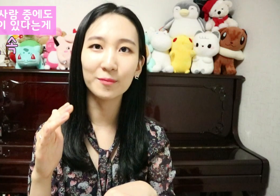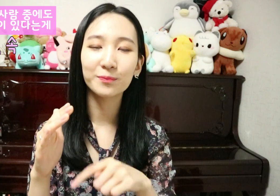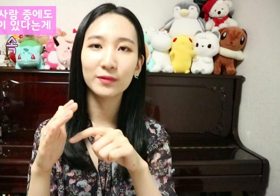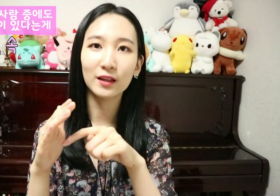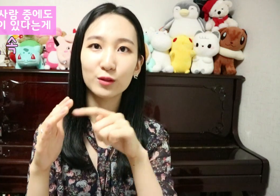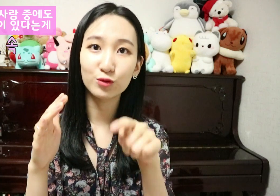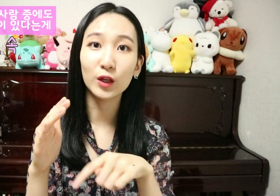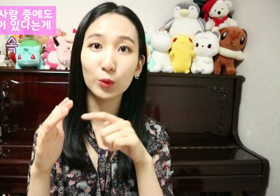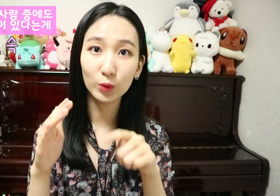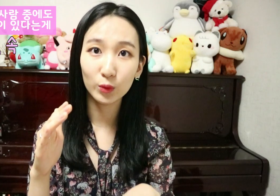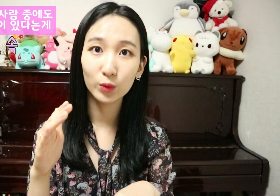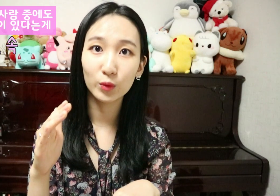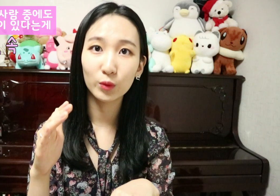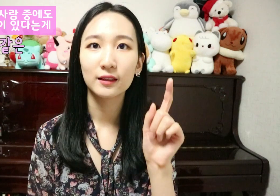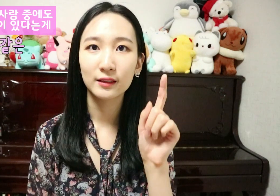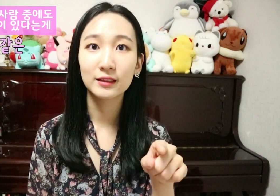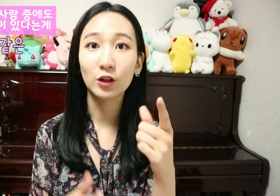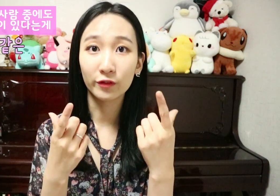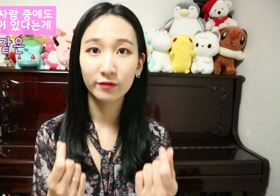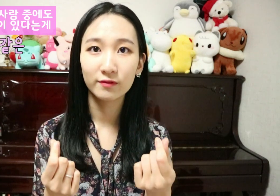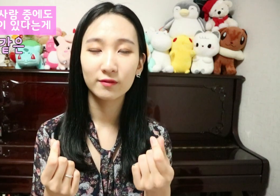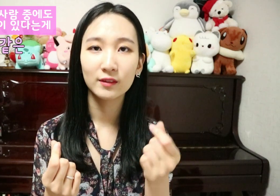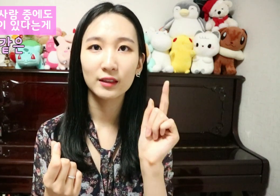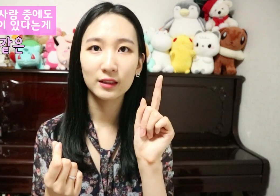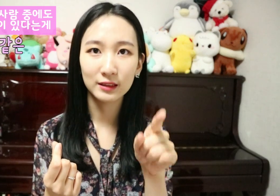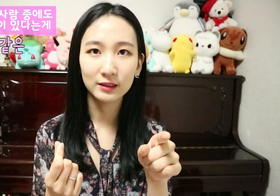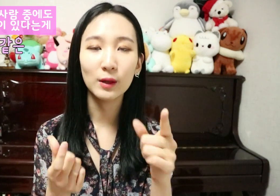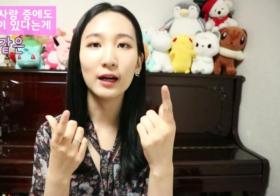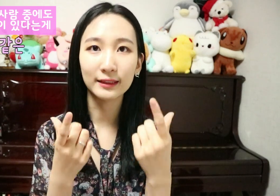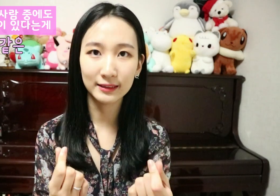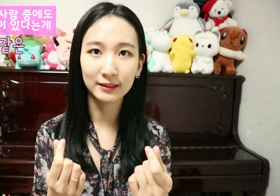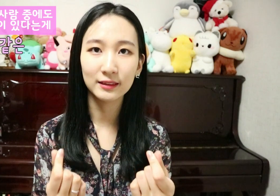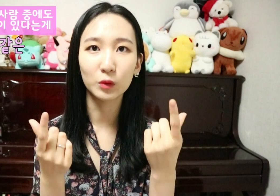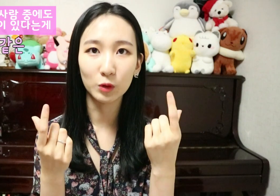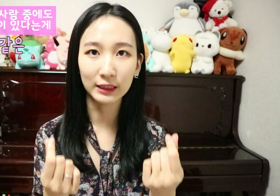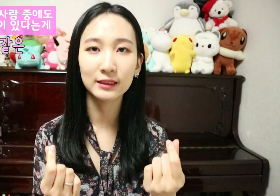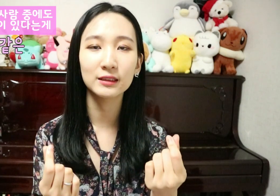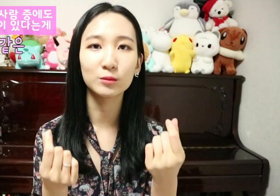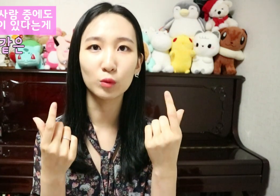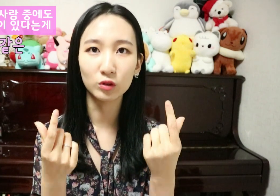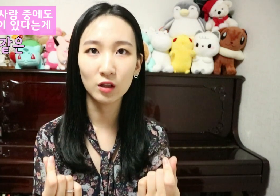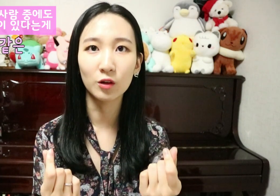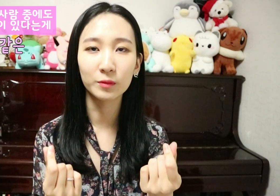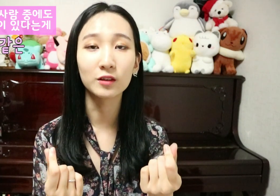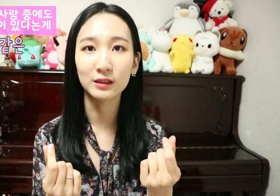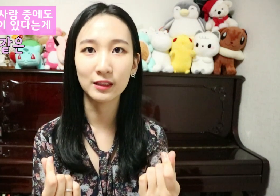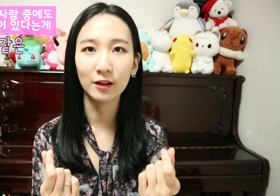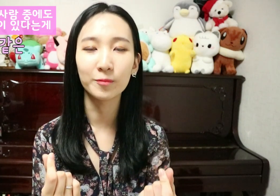중에도 그런 그와 같은 뭐뭐 같은 뭐뭐처럼 이런 뜻이에요